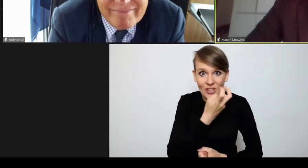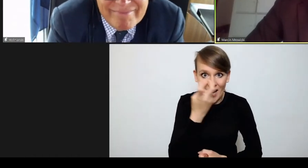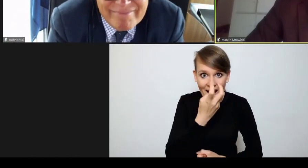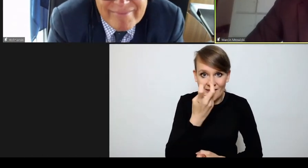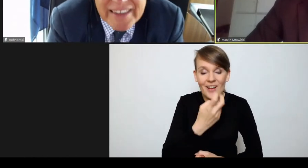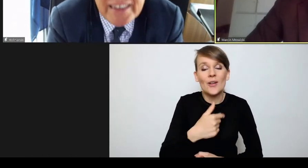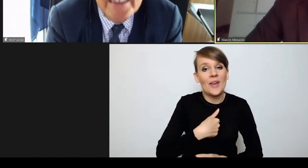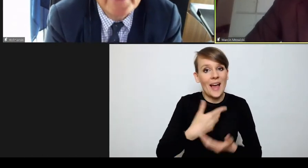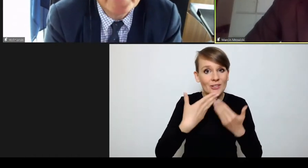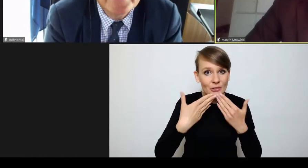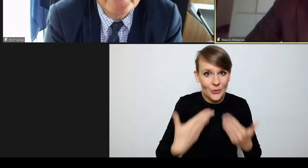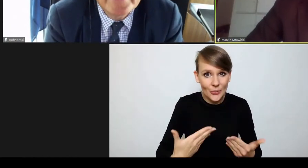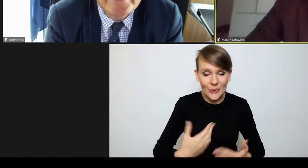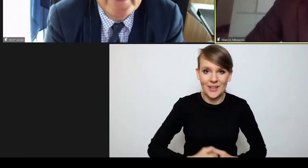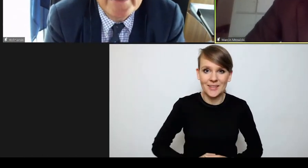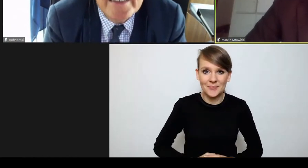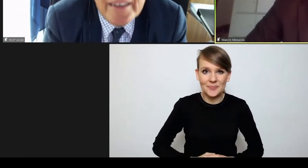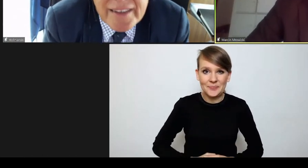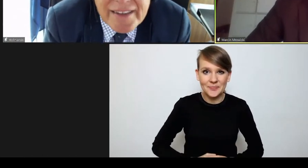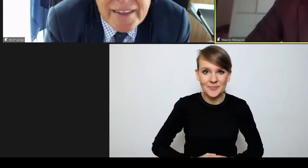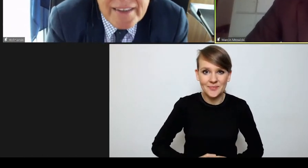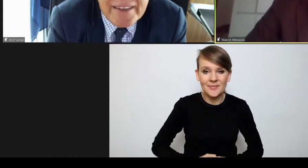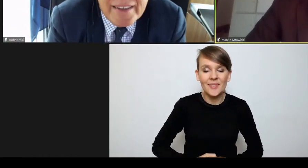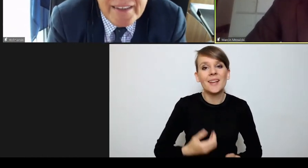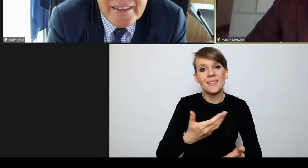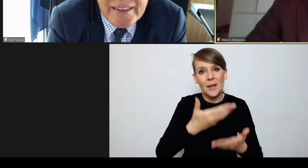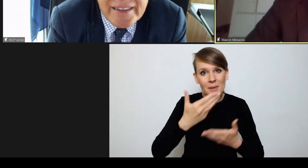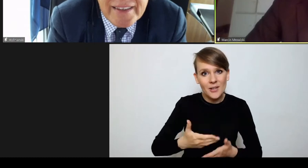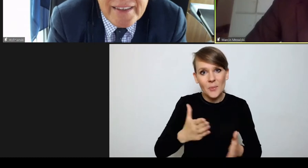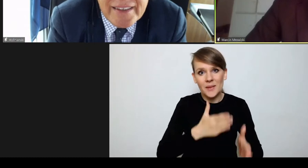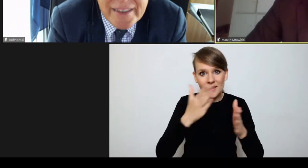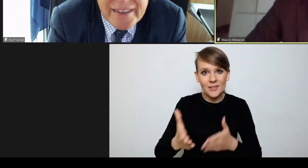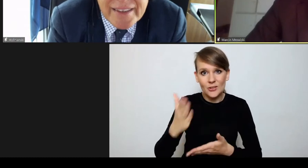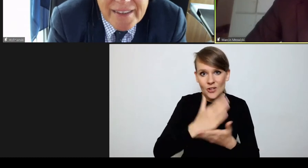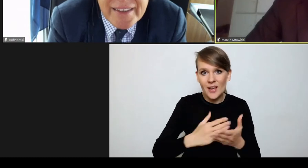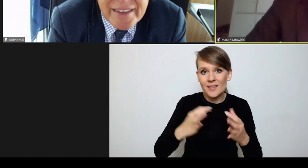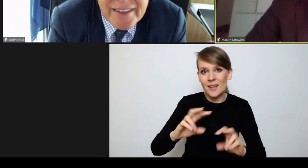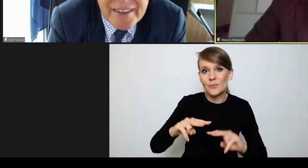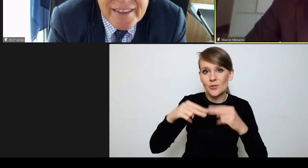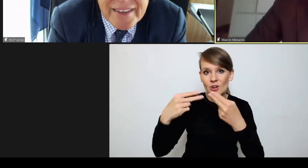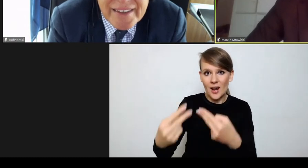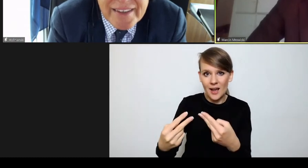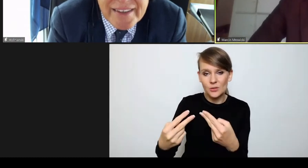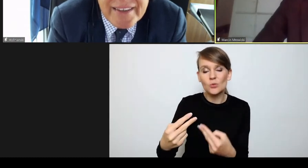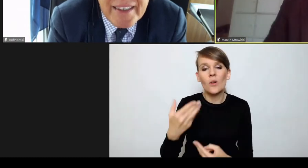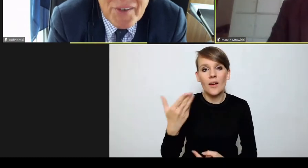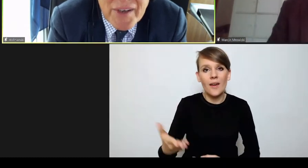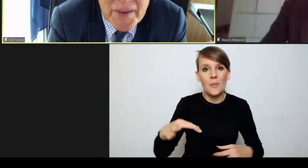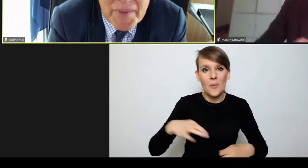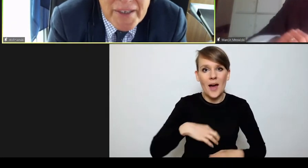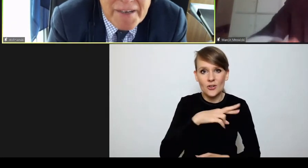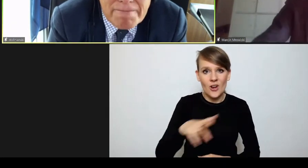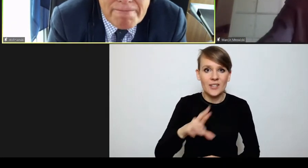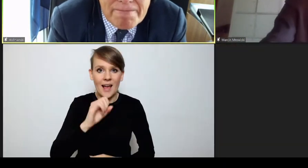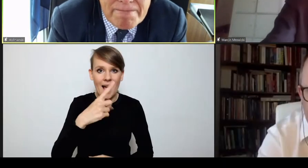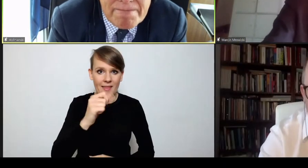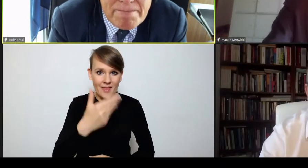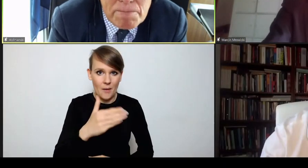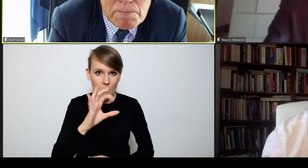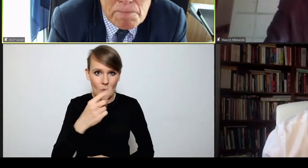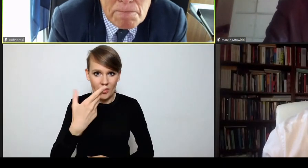bardzo dziękuję. I zapraszam do kolejnej części. Przekazuję głos Panu Rzecznikowi Adamowi Podnarodowi. Dziękuję Panie Rzecznik.